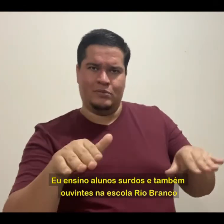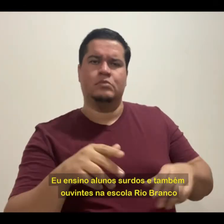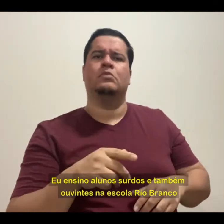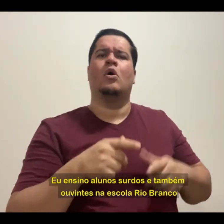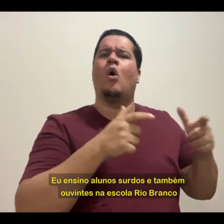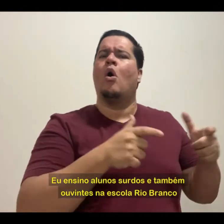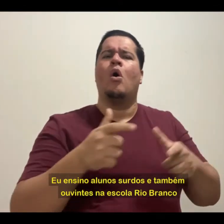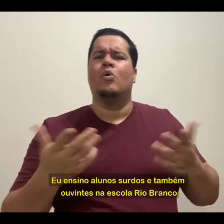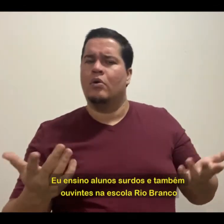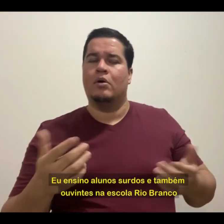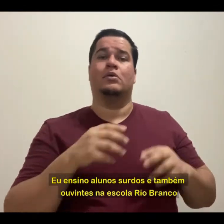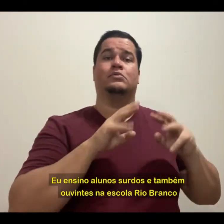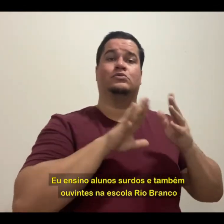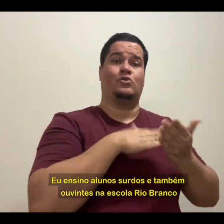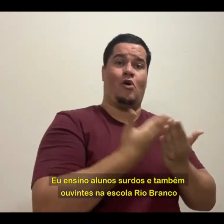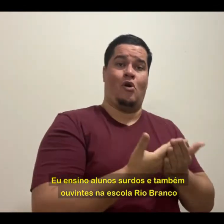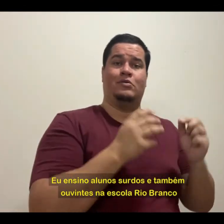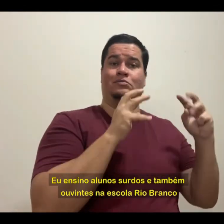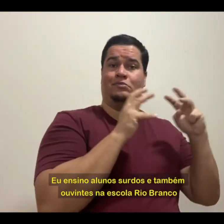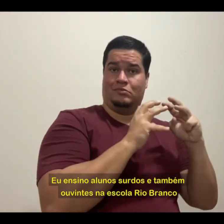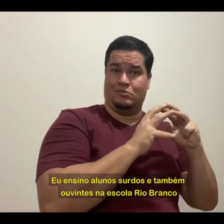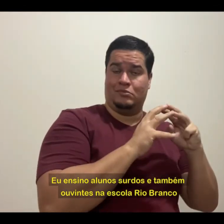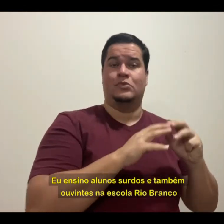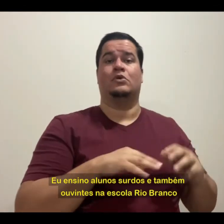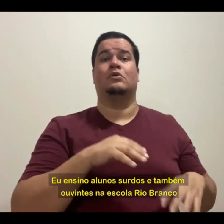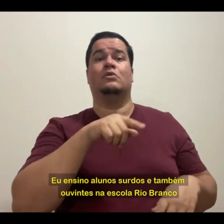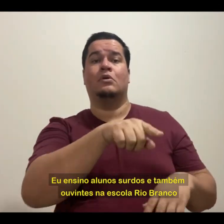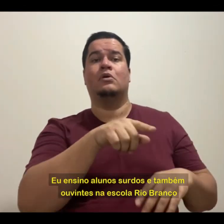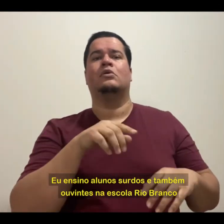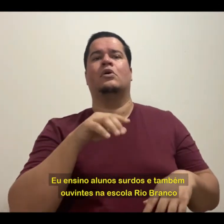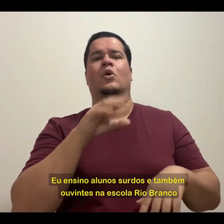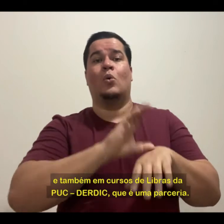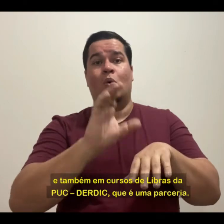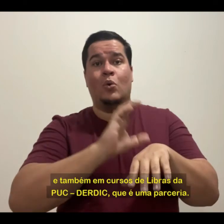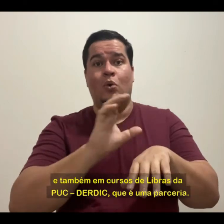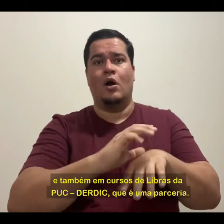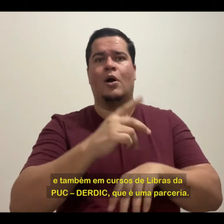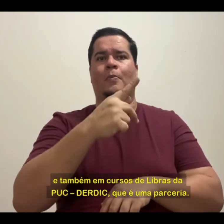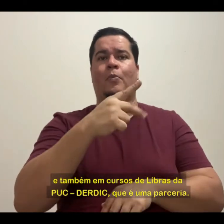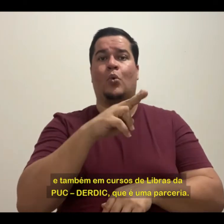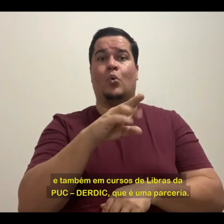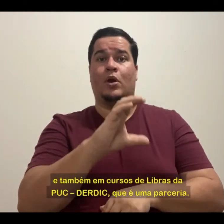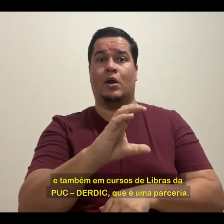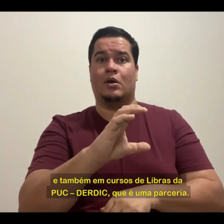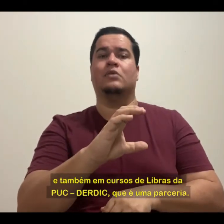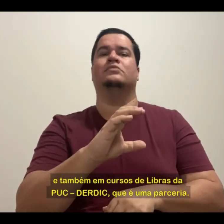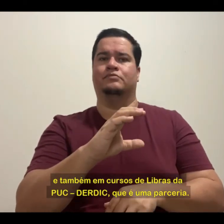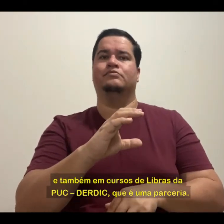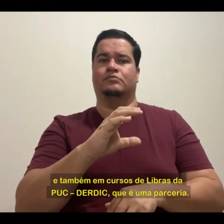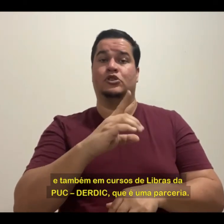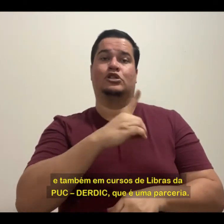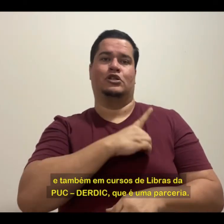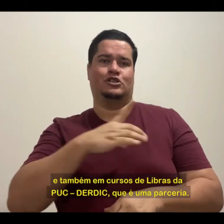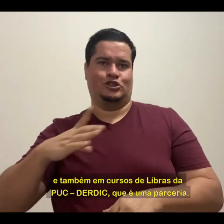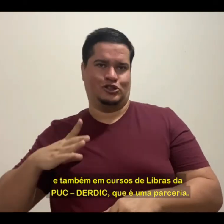ouvintes na escola Rio Branco e também em cursos de Libras da PUC